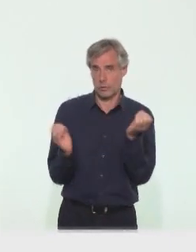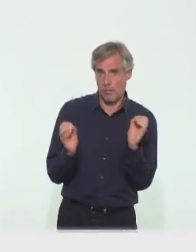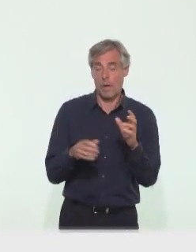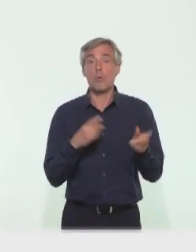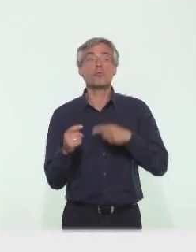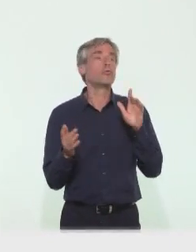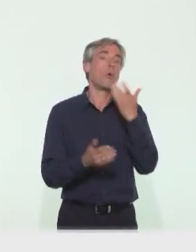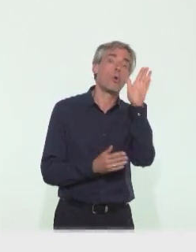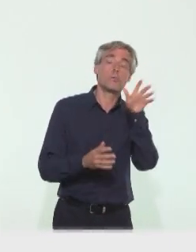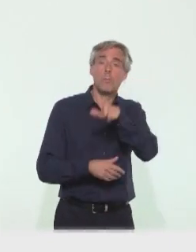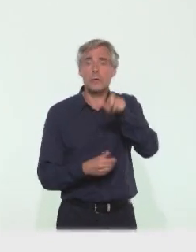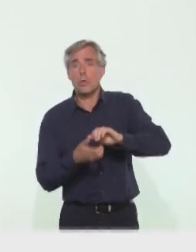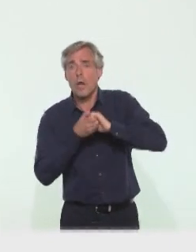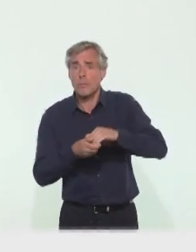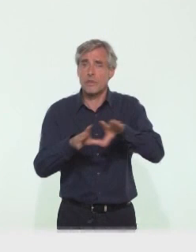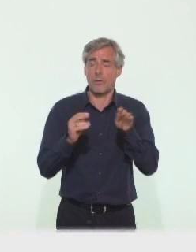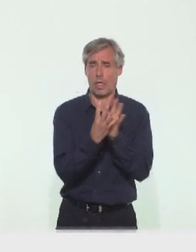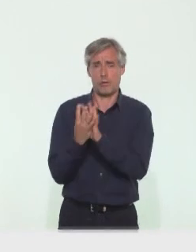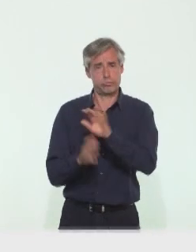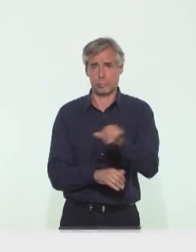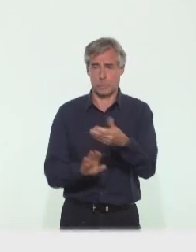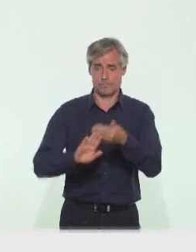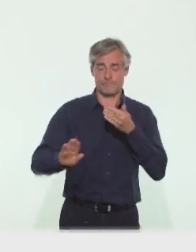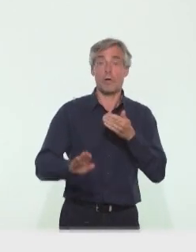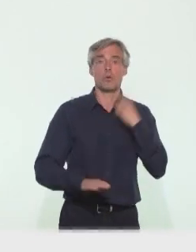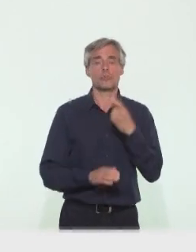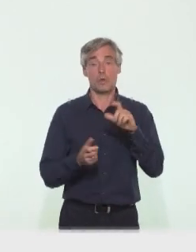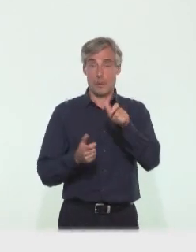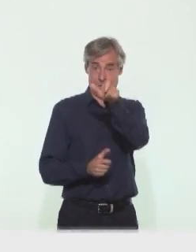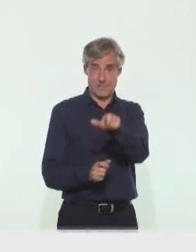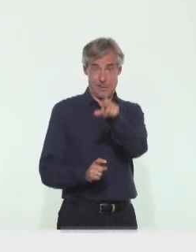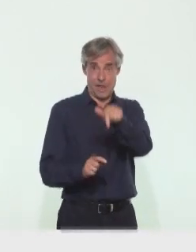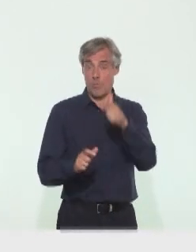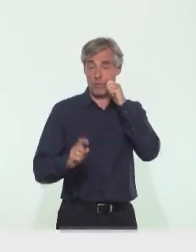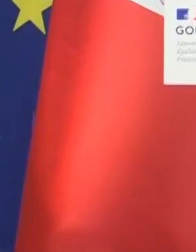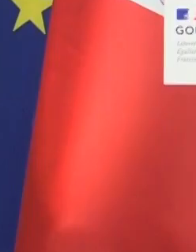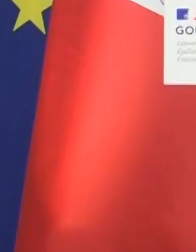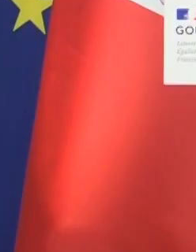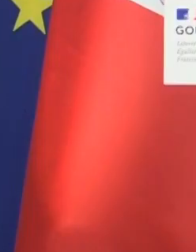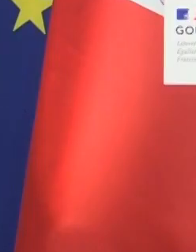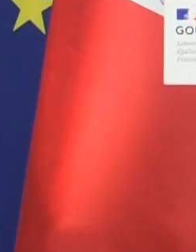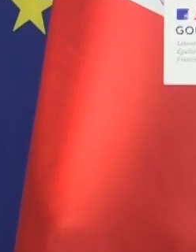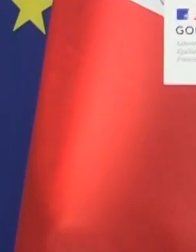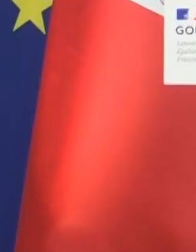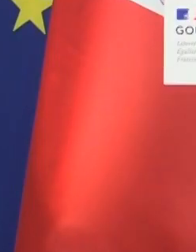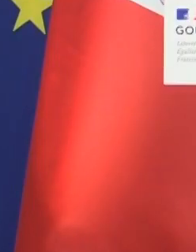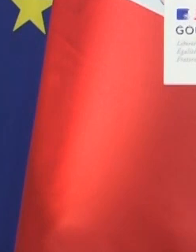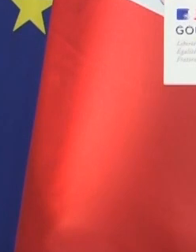avec tous vos proches. Portez un masque en présence de toute personne. Durant cette période,